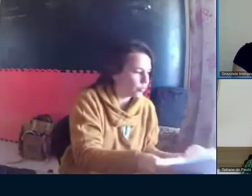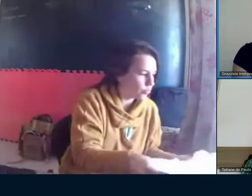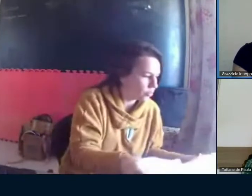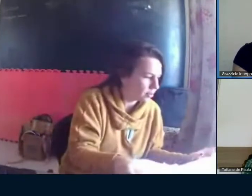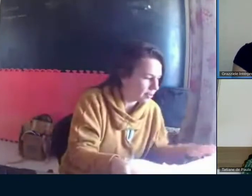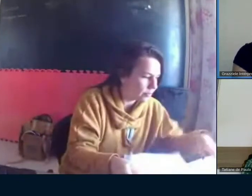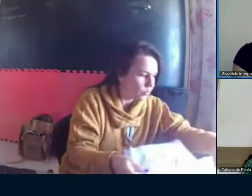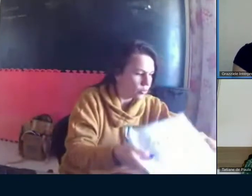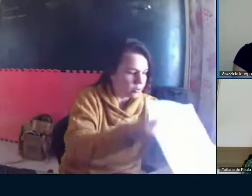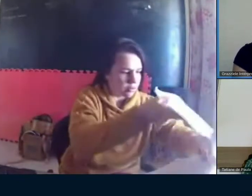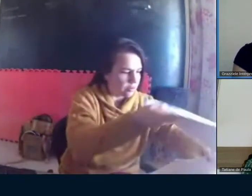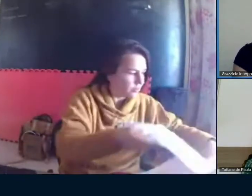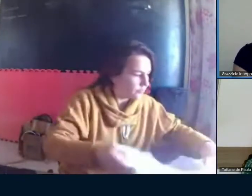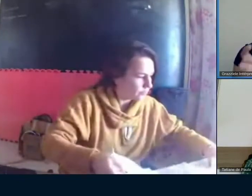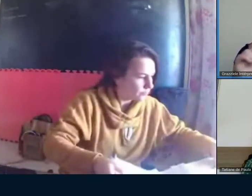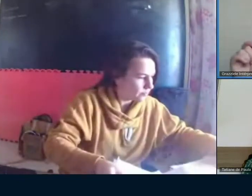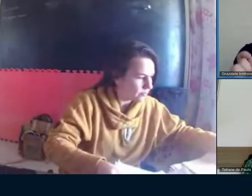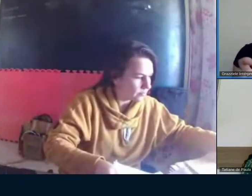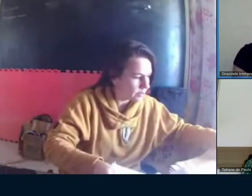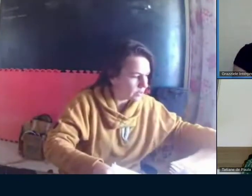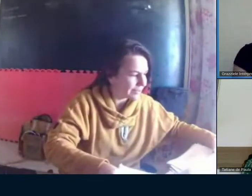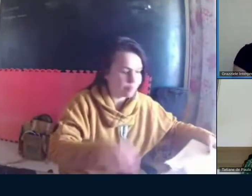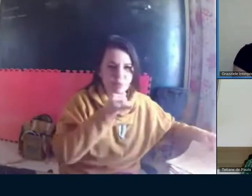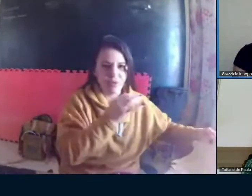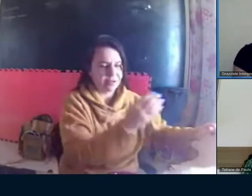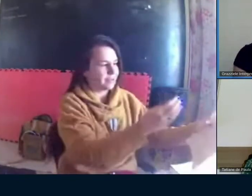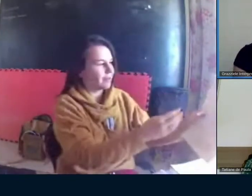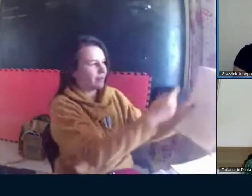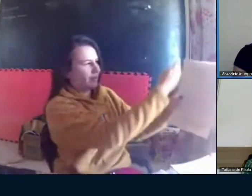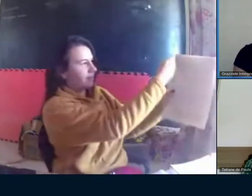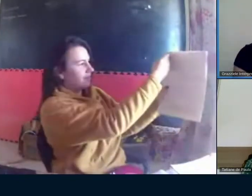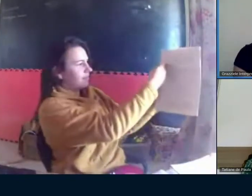Eu vou ler alguns trechos que eu anotei.